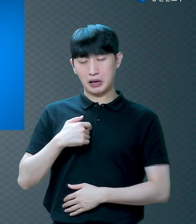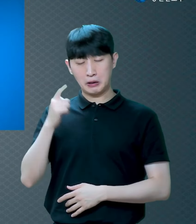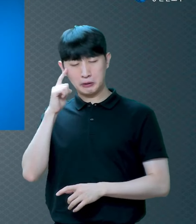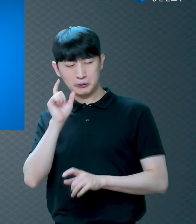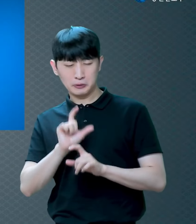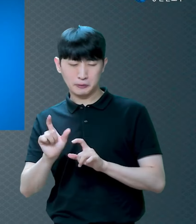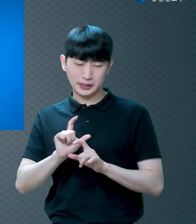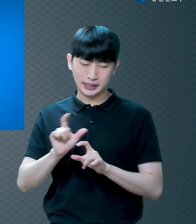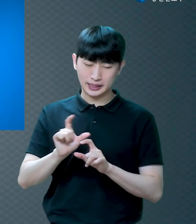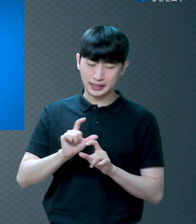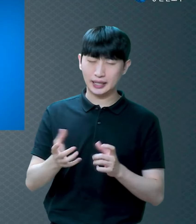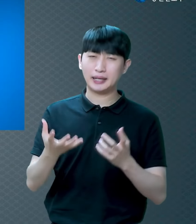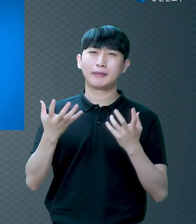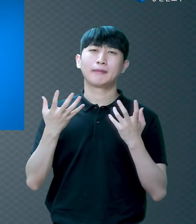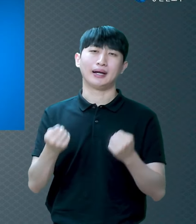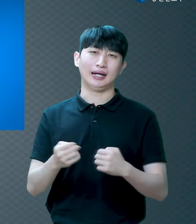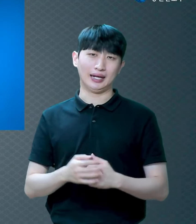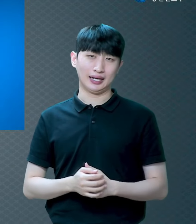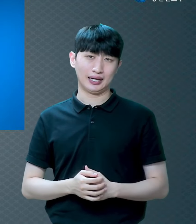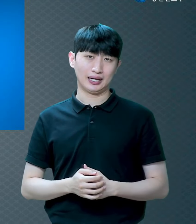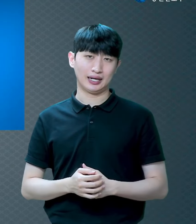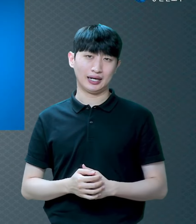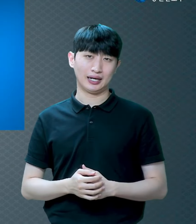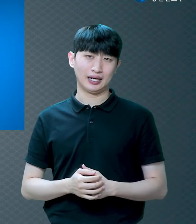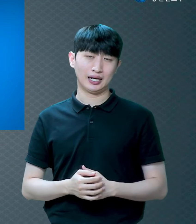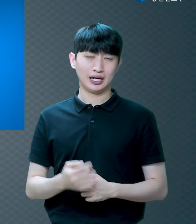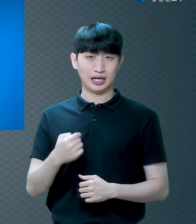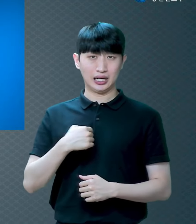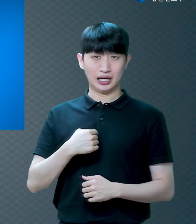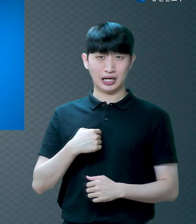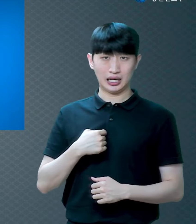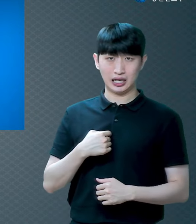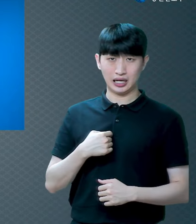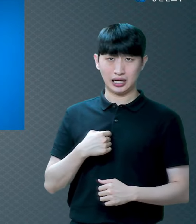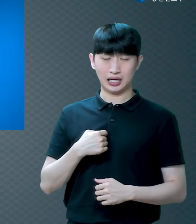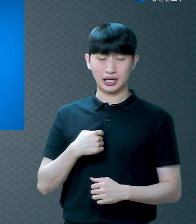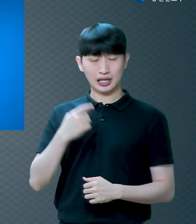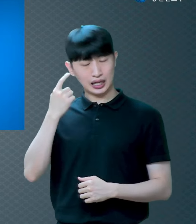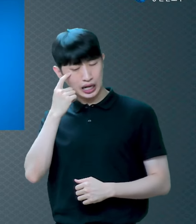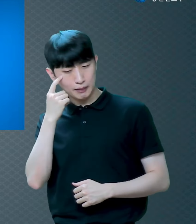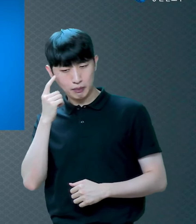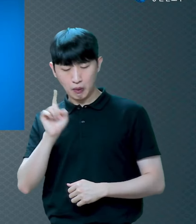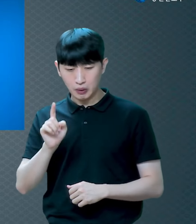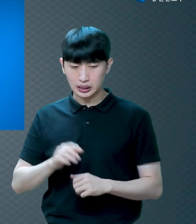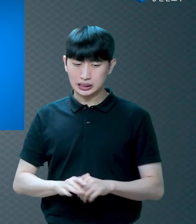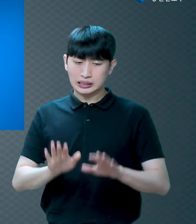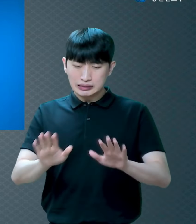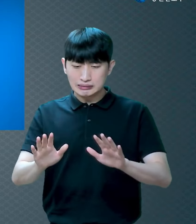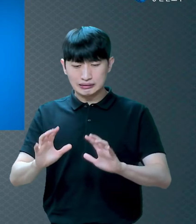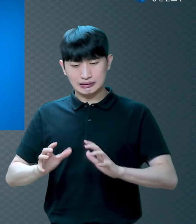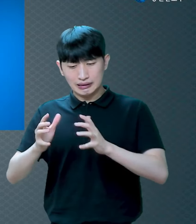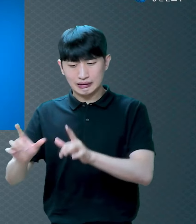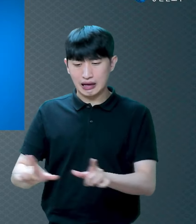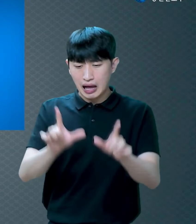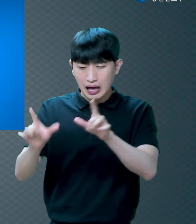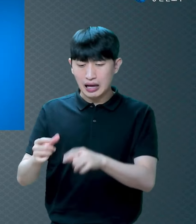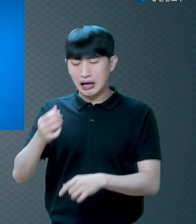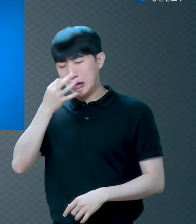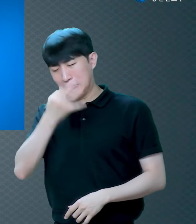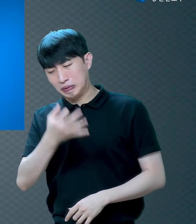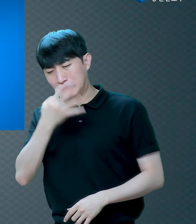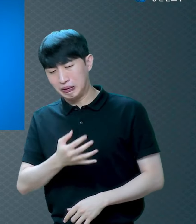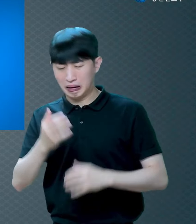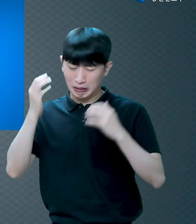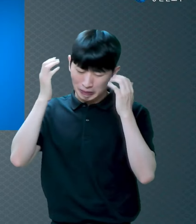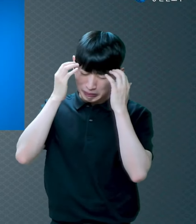찾았잖아요 제가 찾은 답이 뭐냐 죽으면 끝이니까 살아있는 동안에 하고 싶은 거 다 해봐야